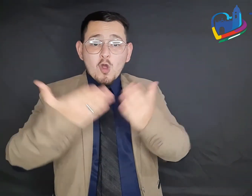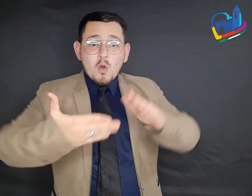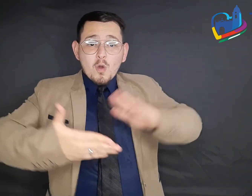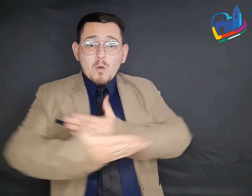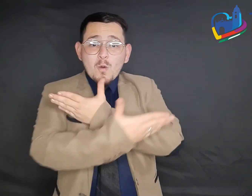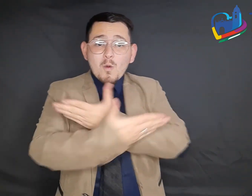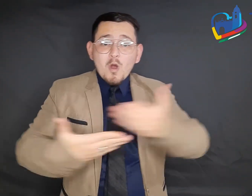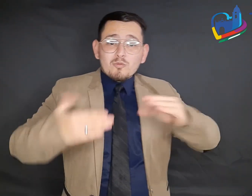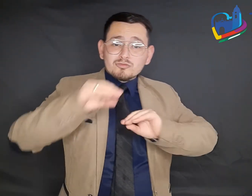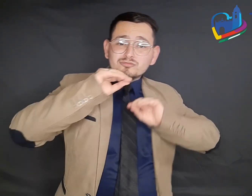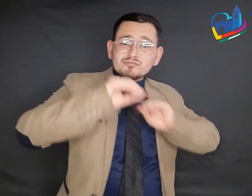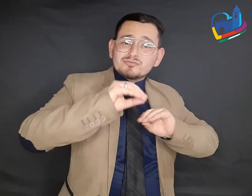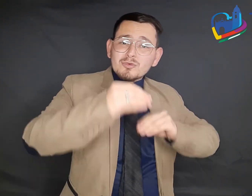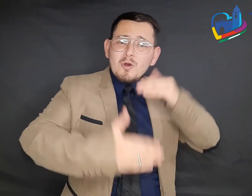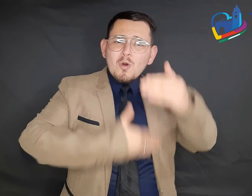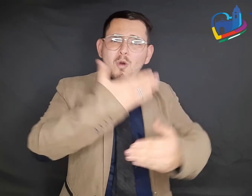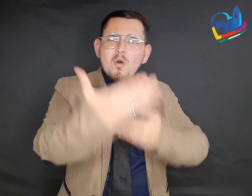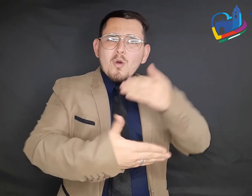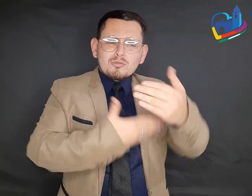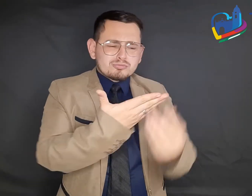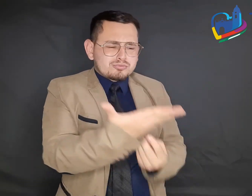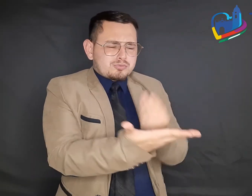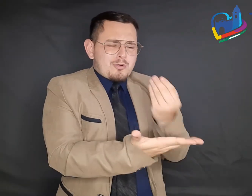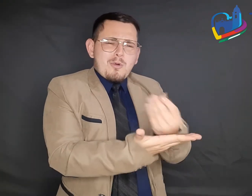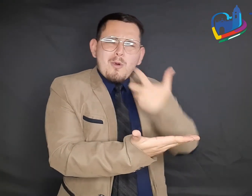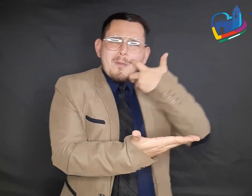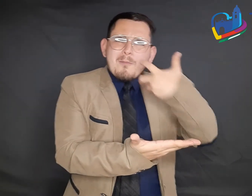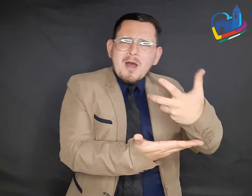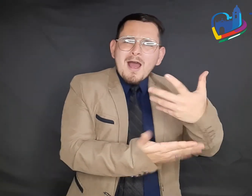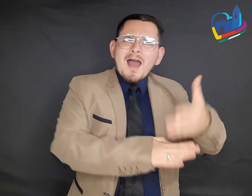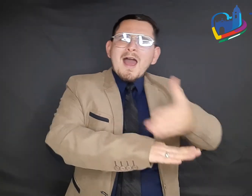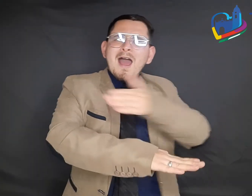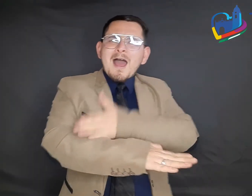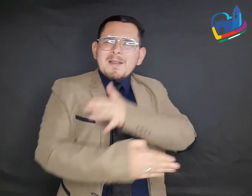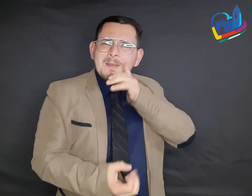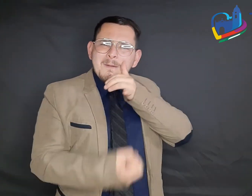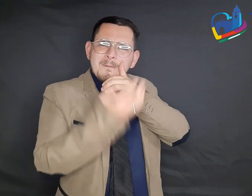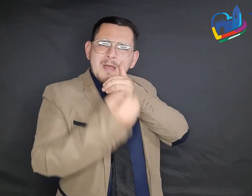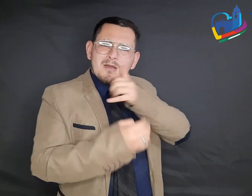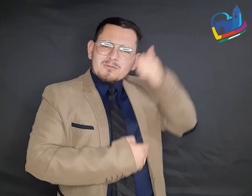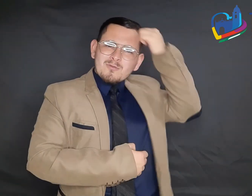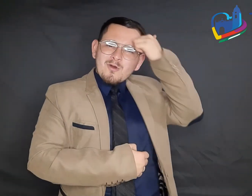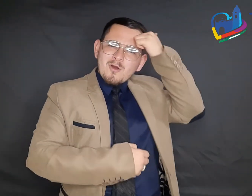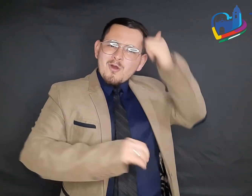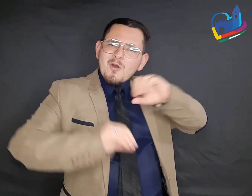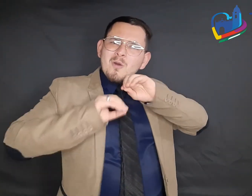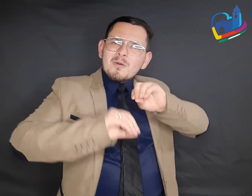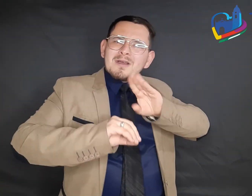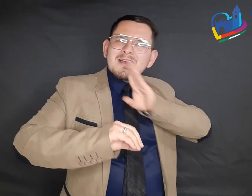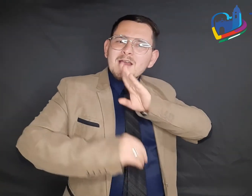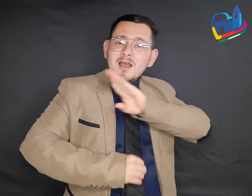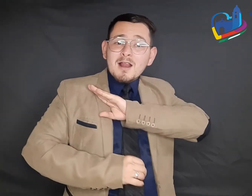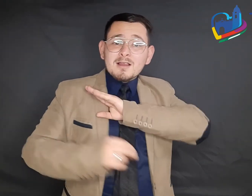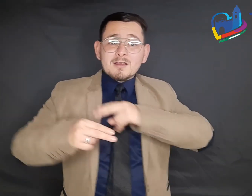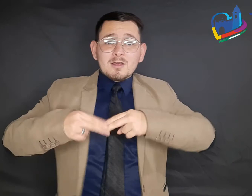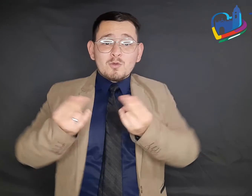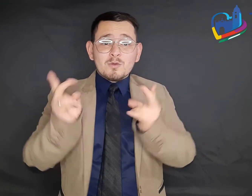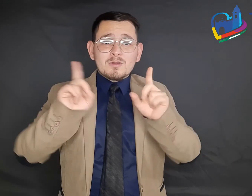de Tunja, un programa que pertenece a los modelos pedagógicos de la Alcaldía Mayor de Tunja y la Secretaría de Cultura y Turismo de la ciudad. Desde la